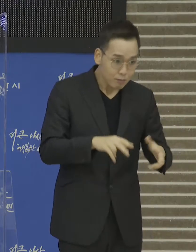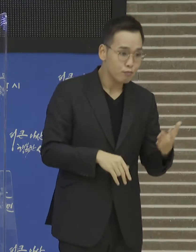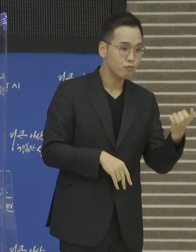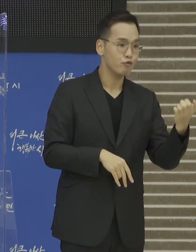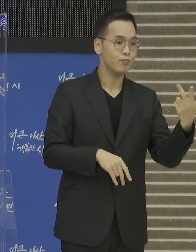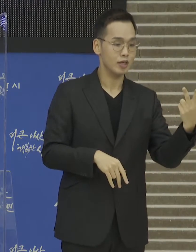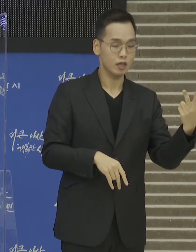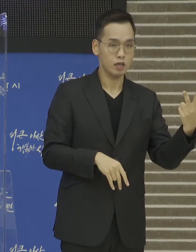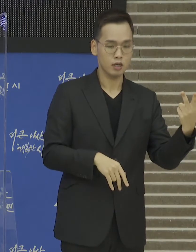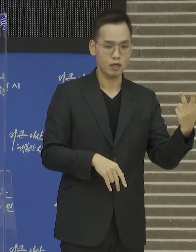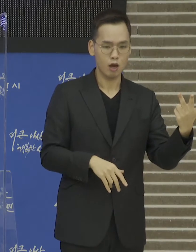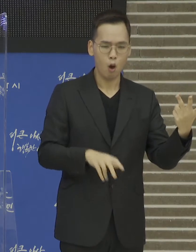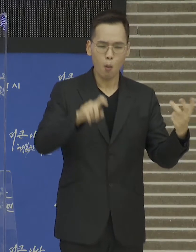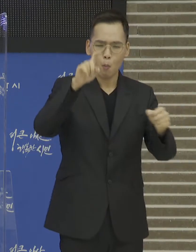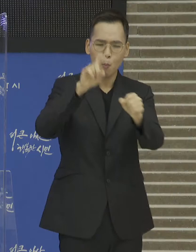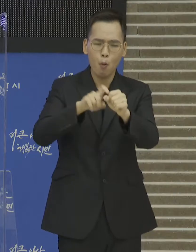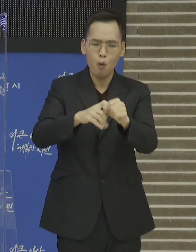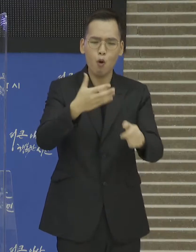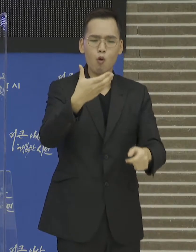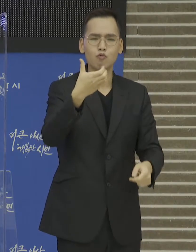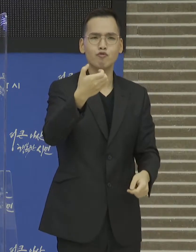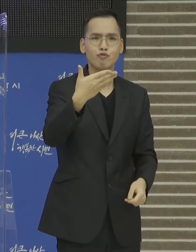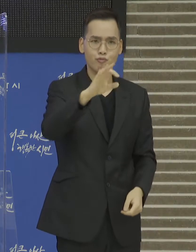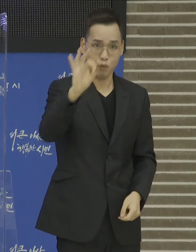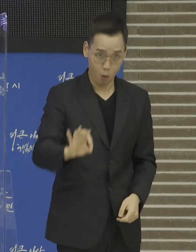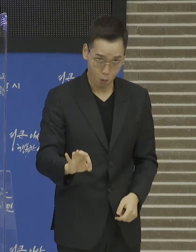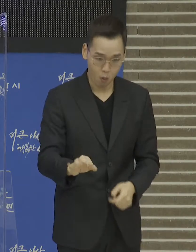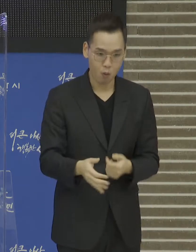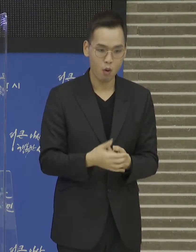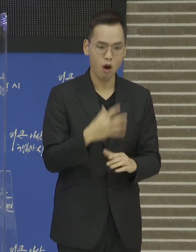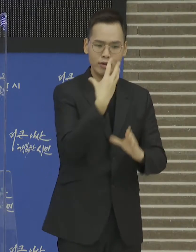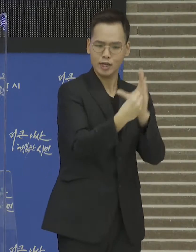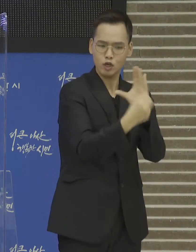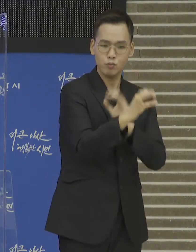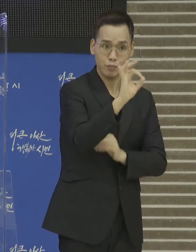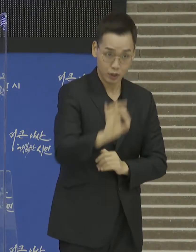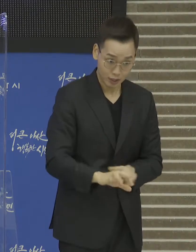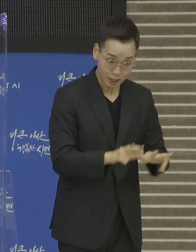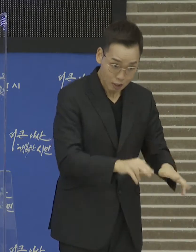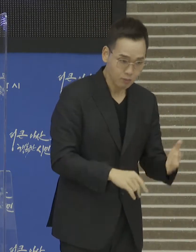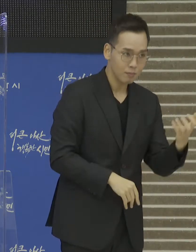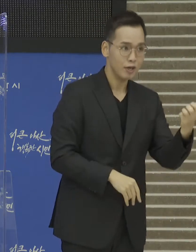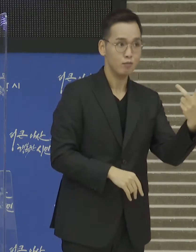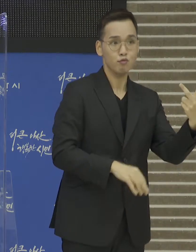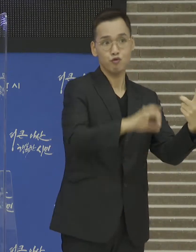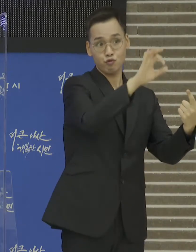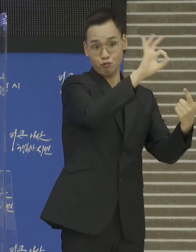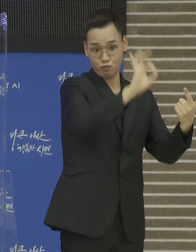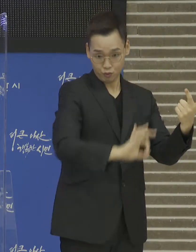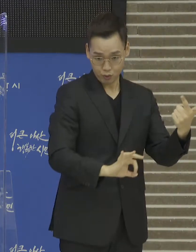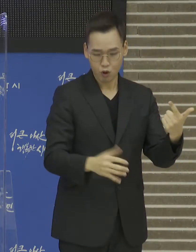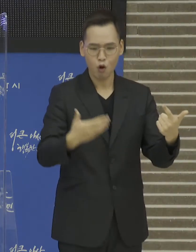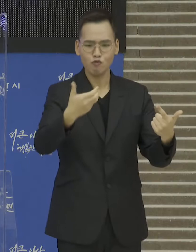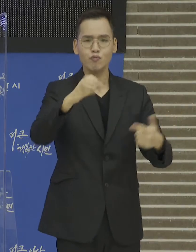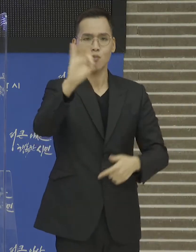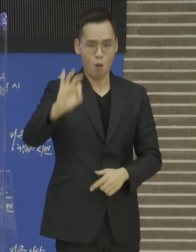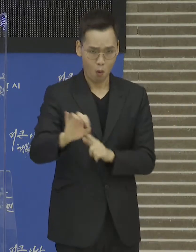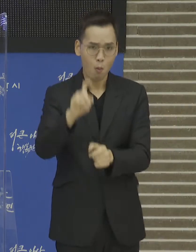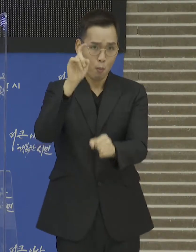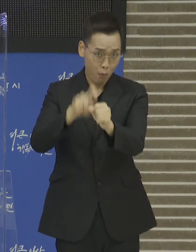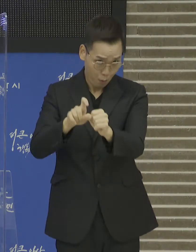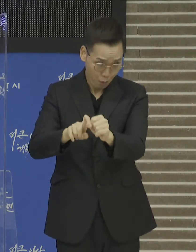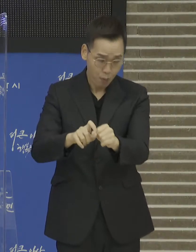99.5%로 상수도 유수율은 86.1%에서 90%로